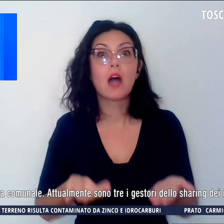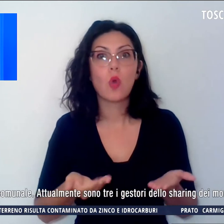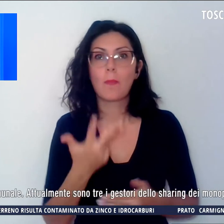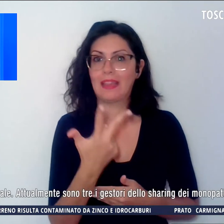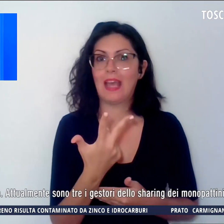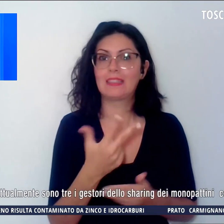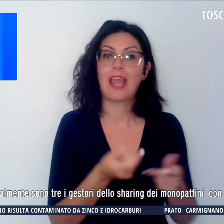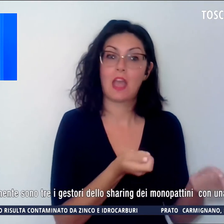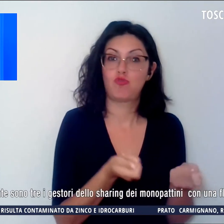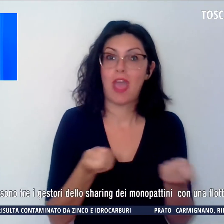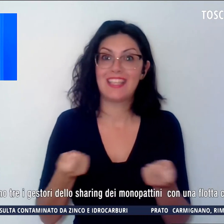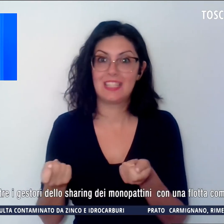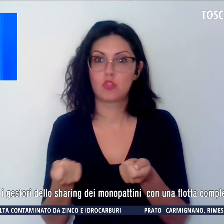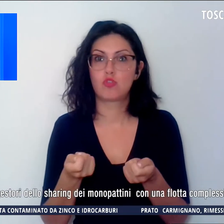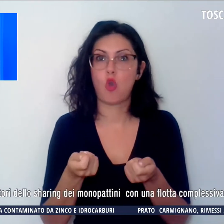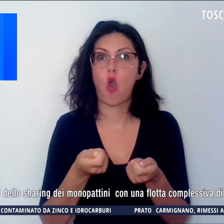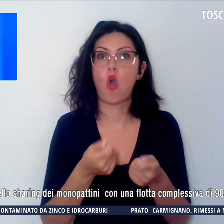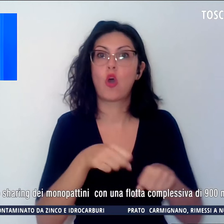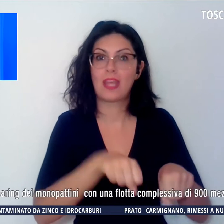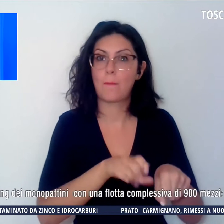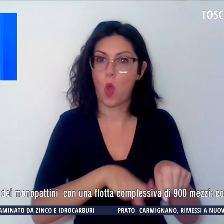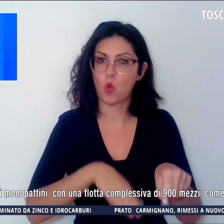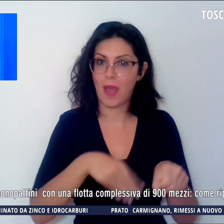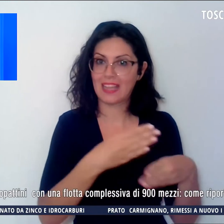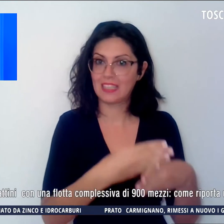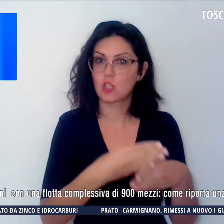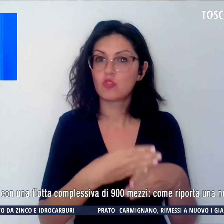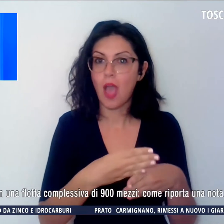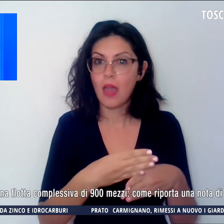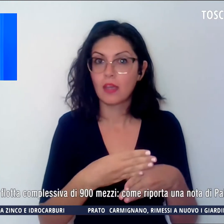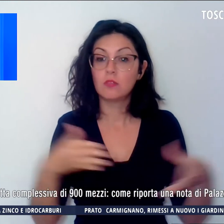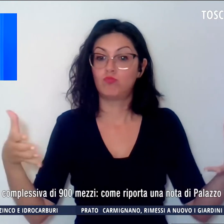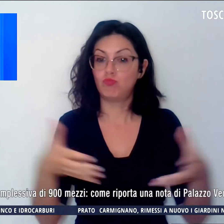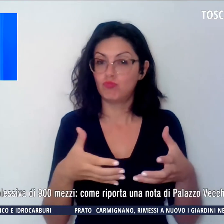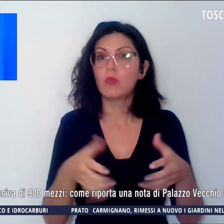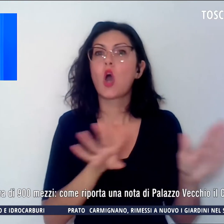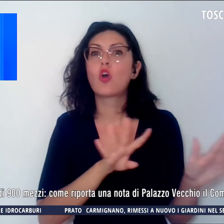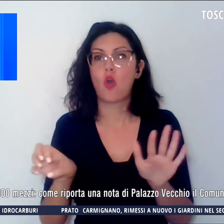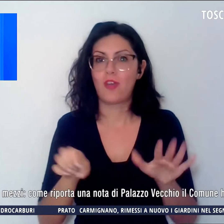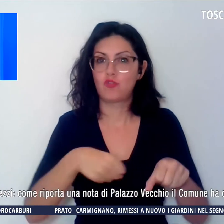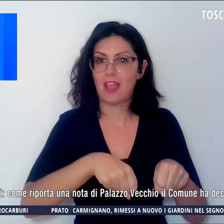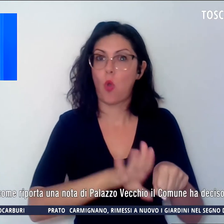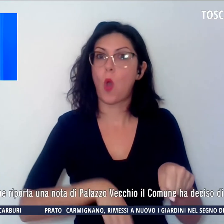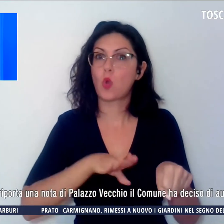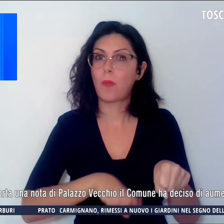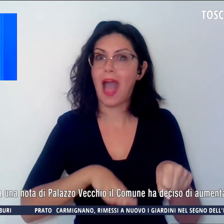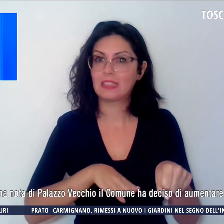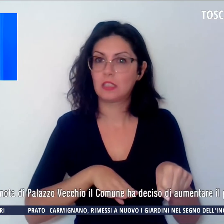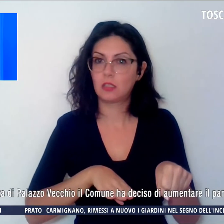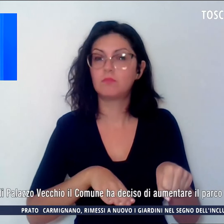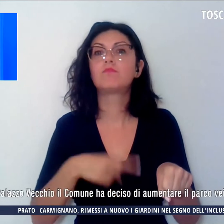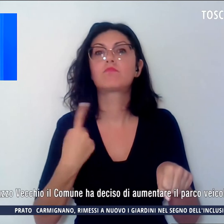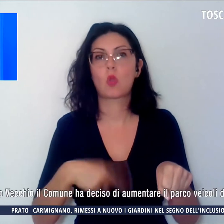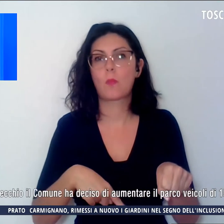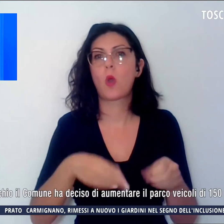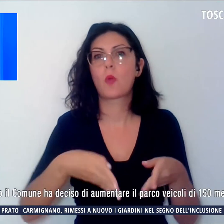sharing dei monopattini, con una flotta complessiva di 900 mezzi, come riporta una nota Palazzo Vecchio,